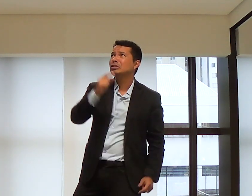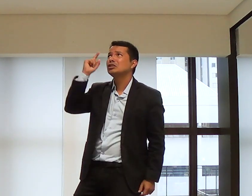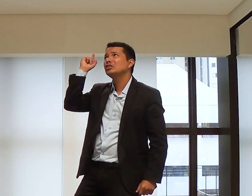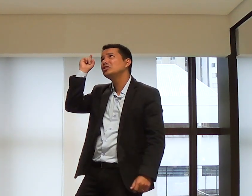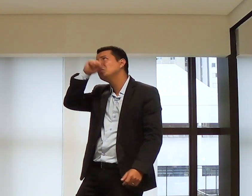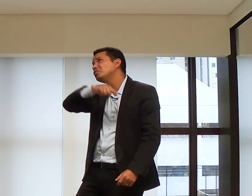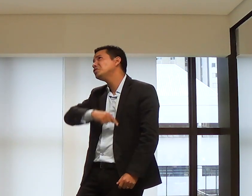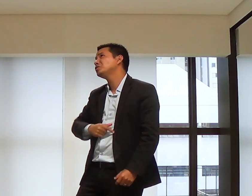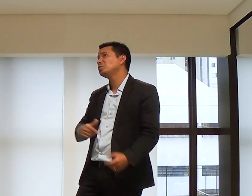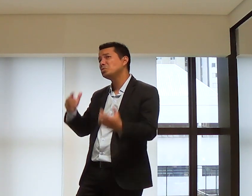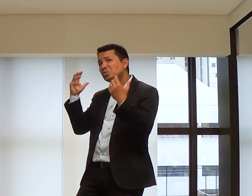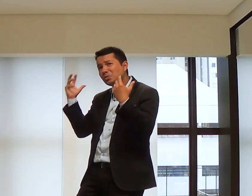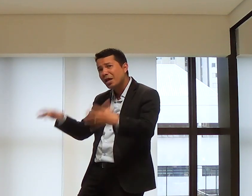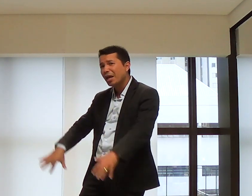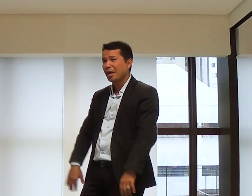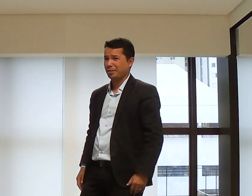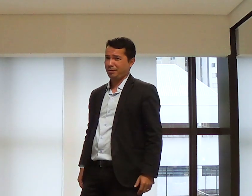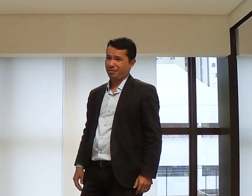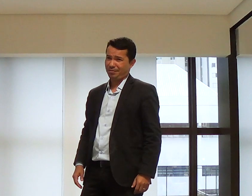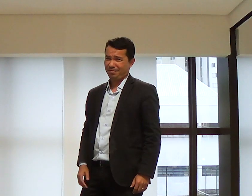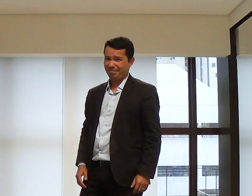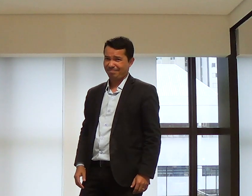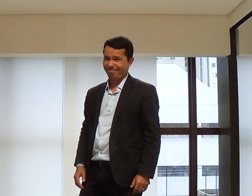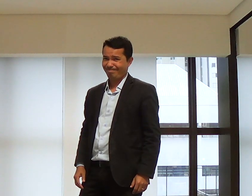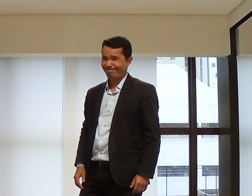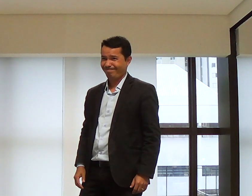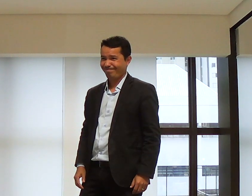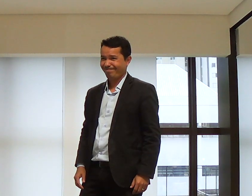problemas, é difícil minha vida, não dá, quero.